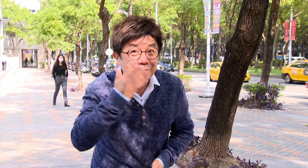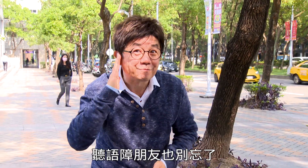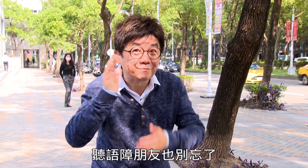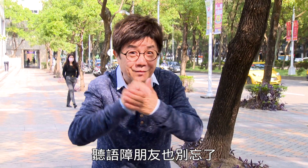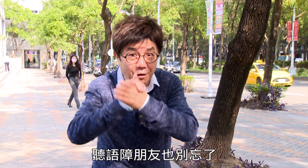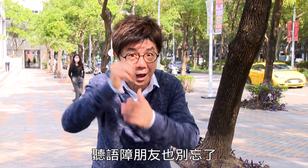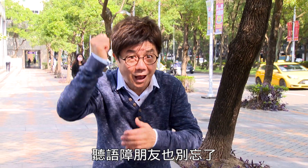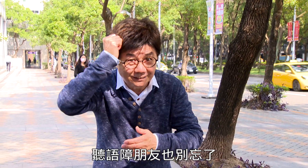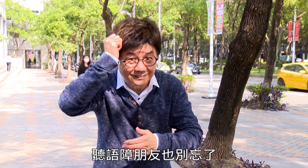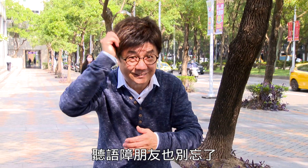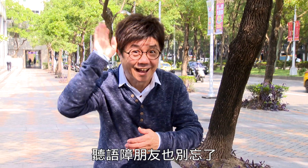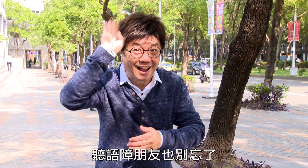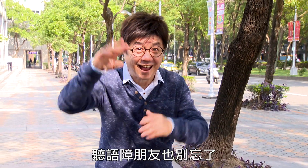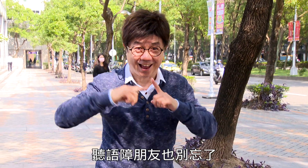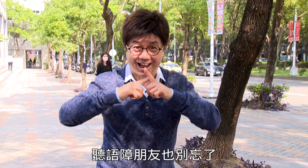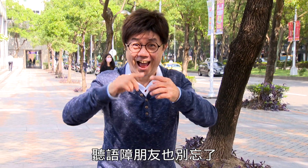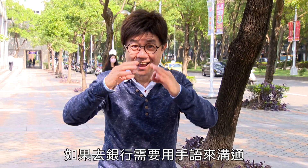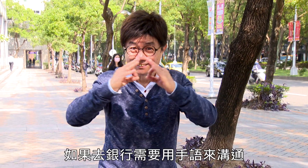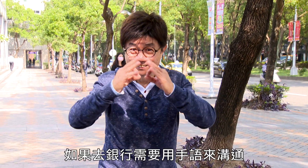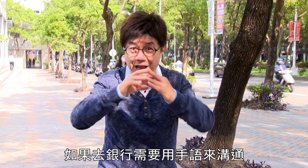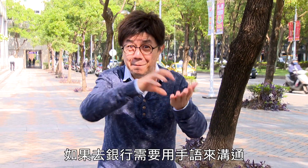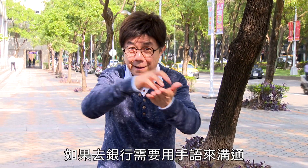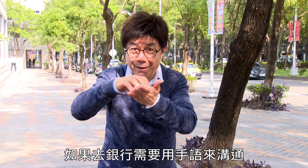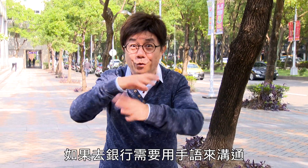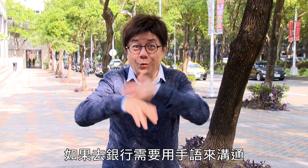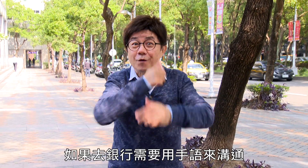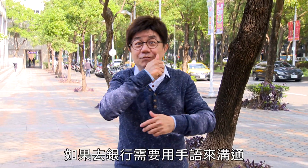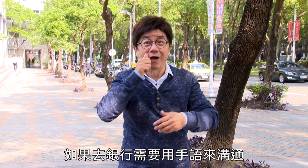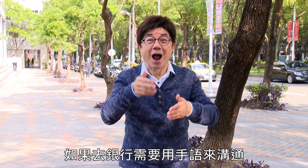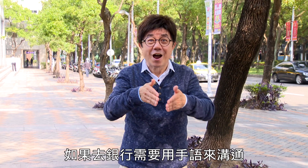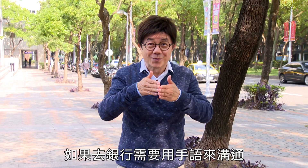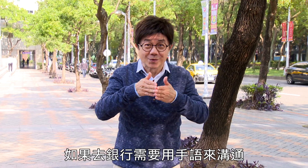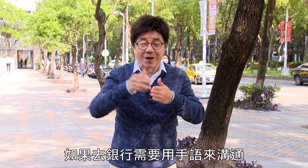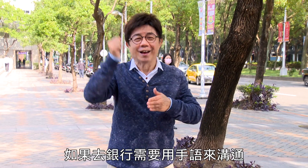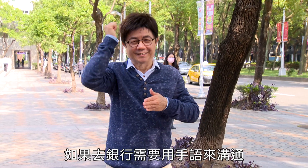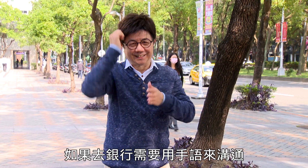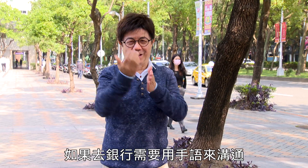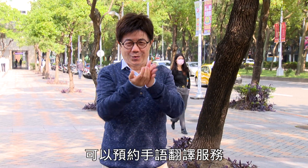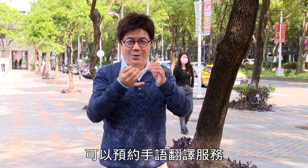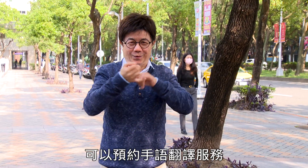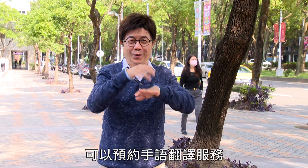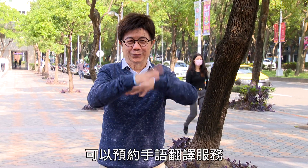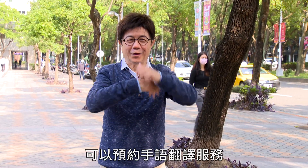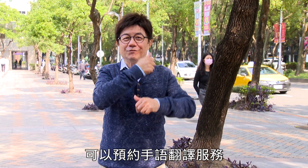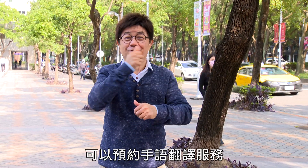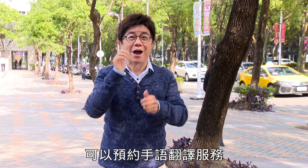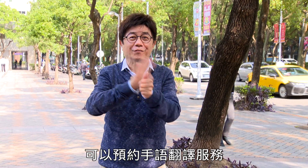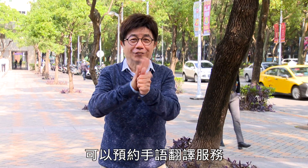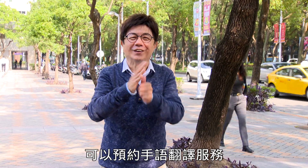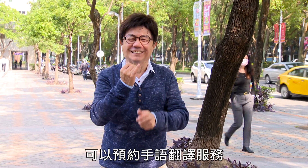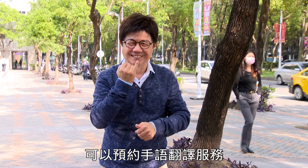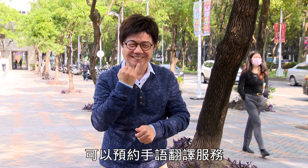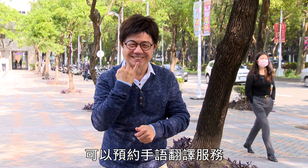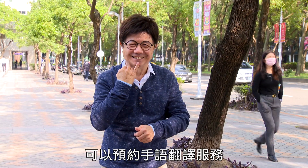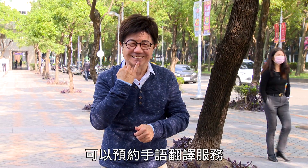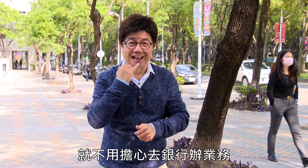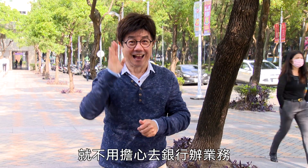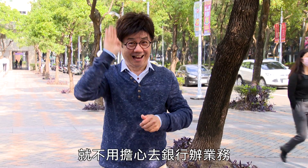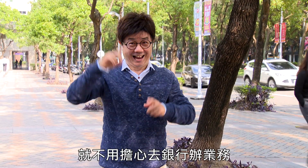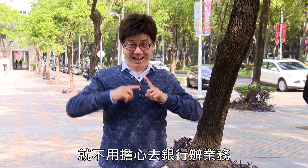听语账朋友也别忘了如果去银行需要用手语来沟通可以预约手语翻译服务就不用担